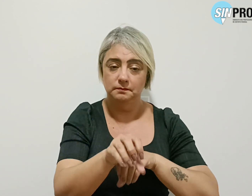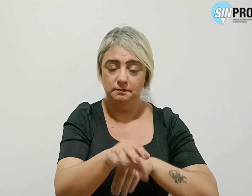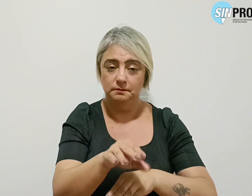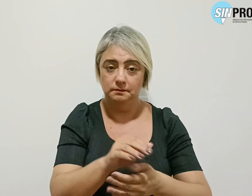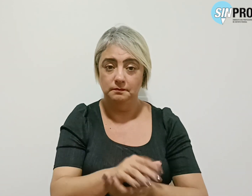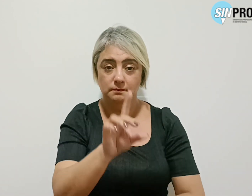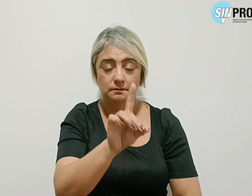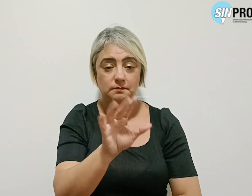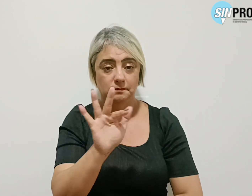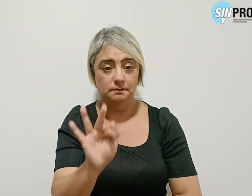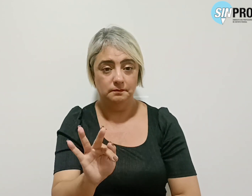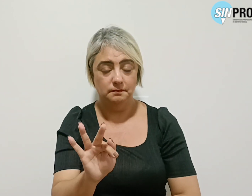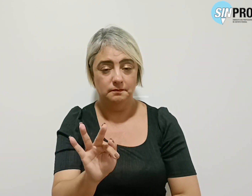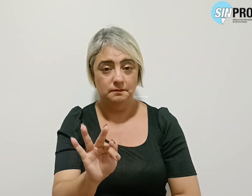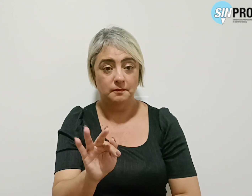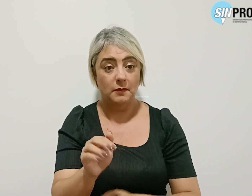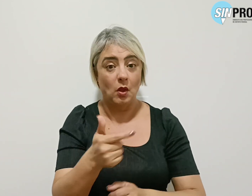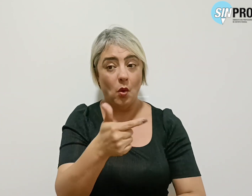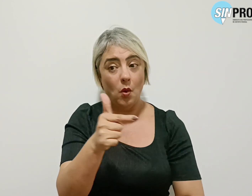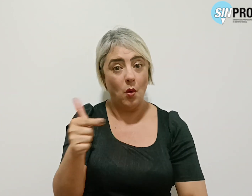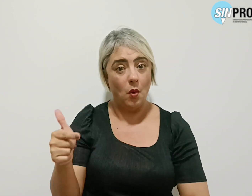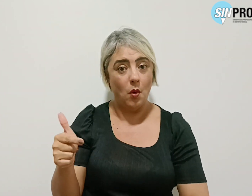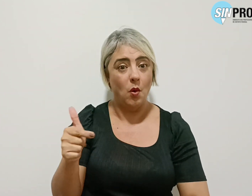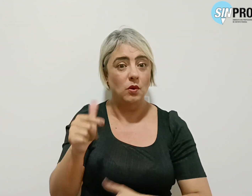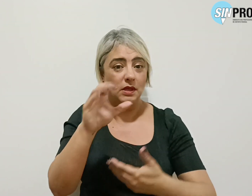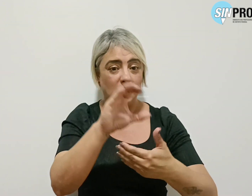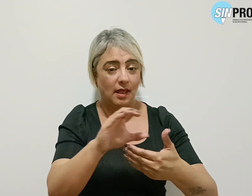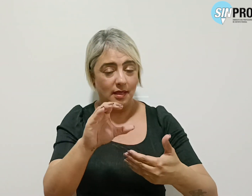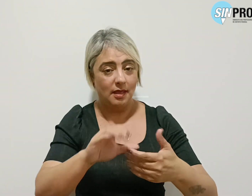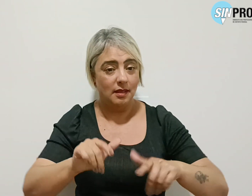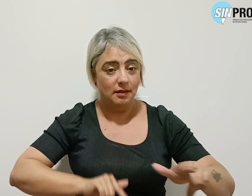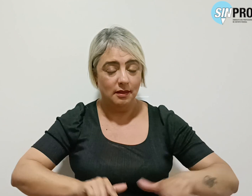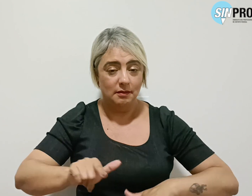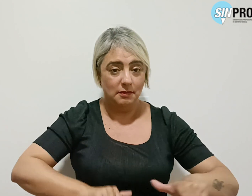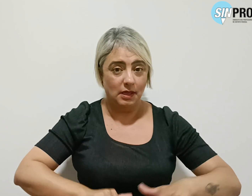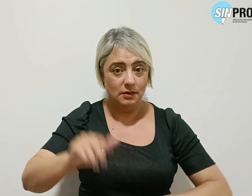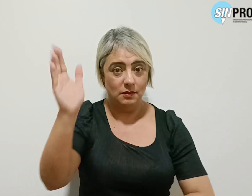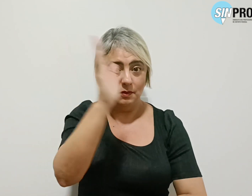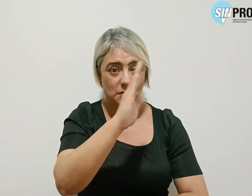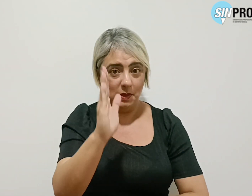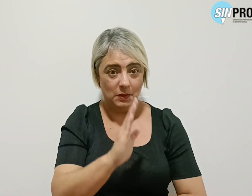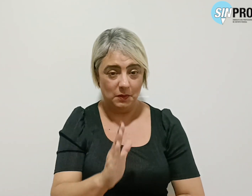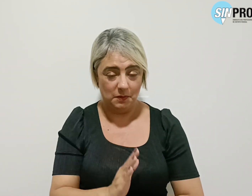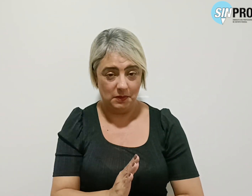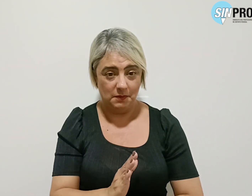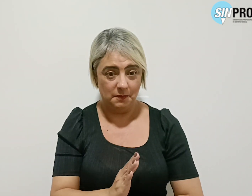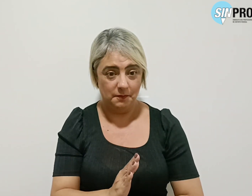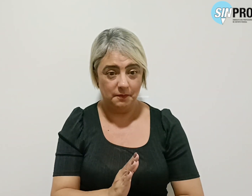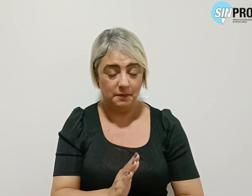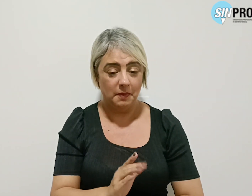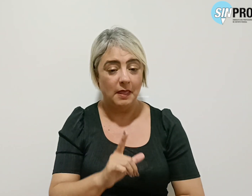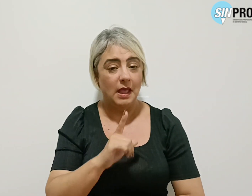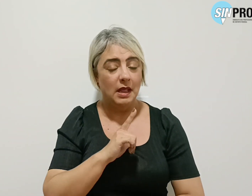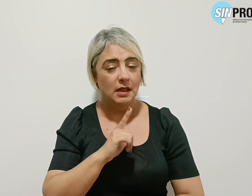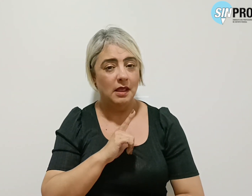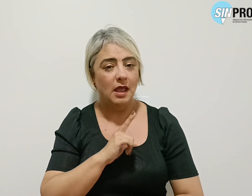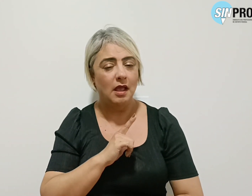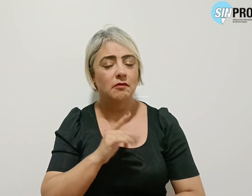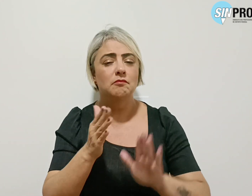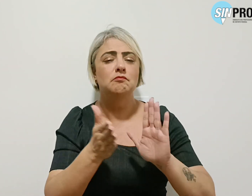Distrito Federal com as diversas categorias de trabalhadores e trabalhadoras teve como propósito